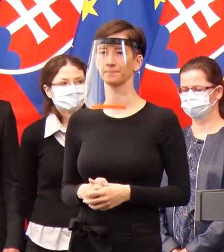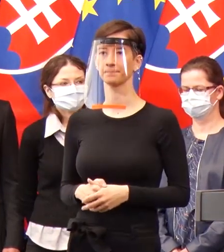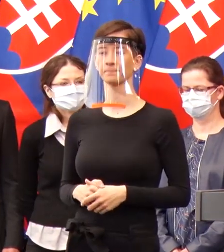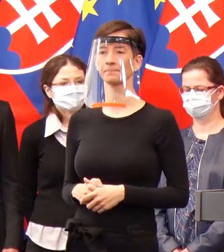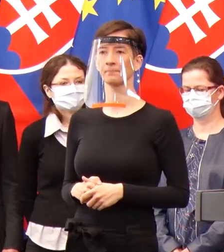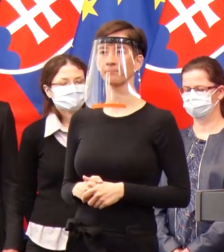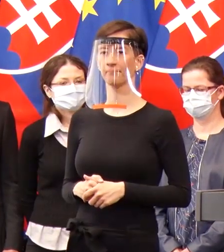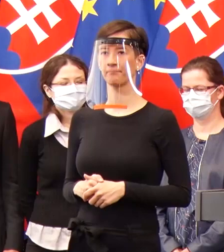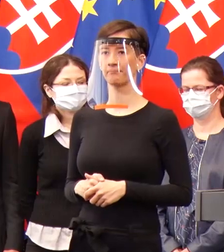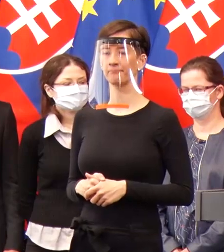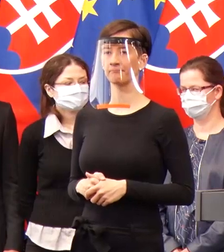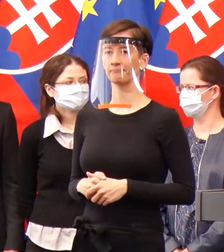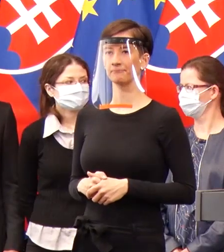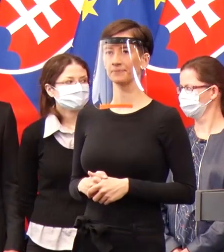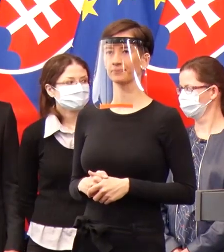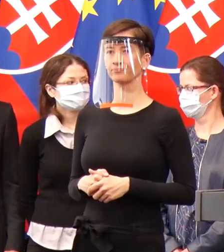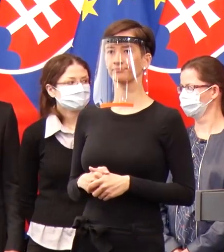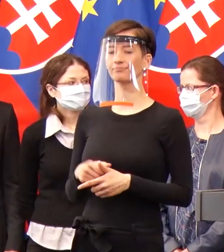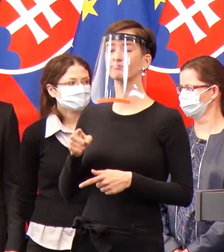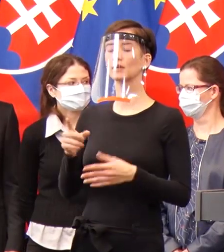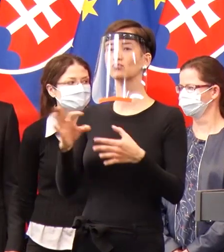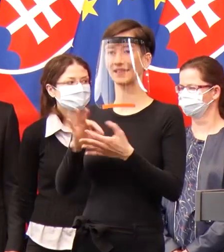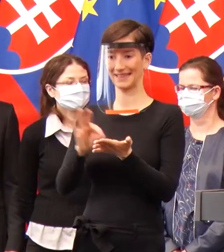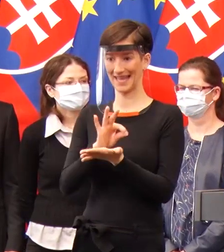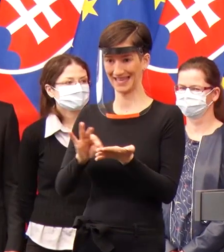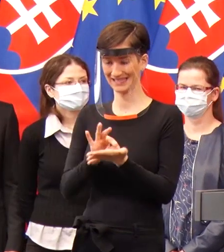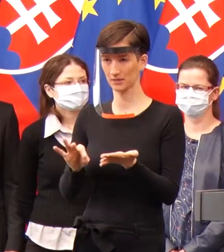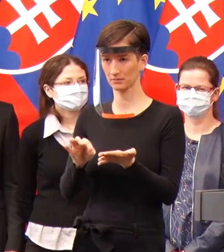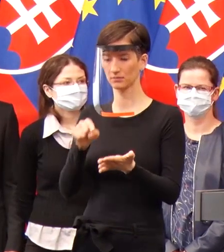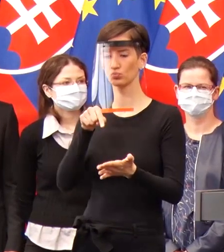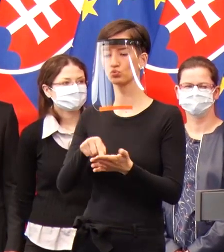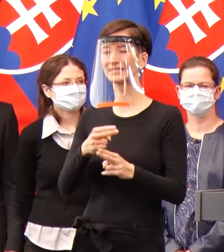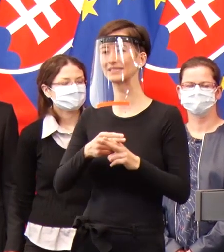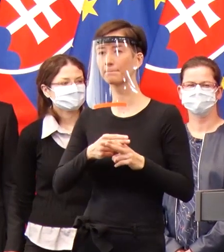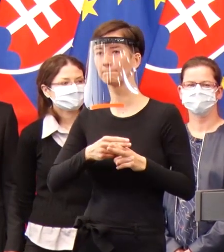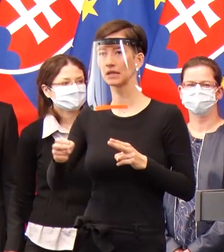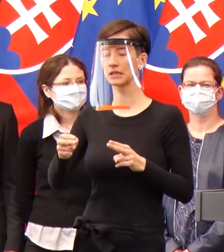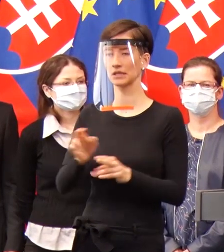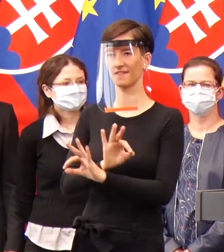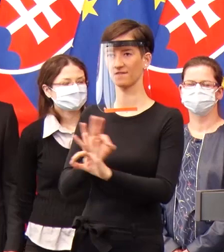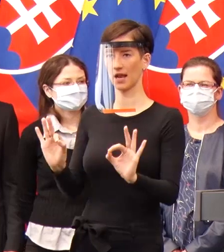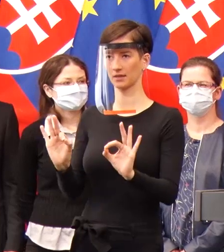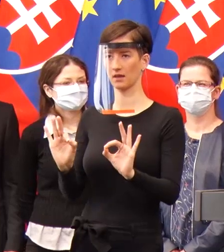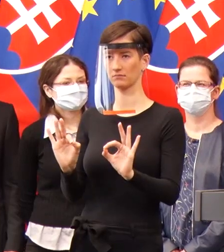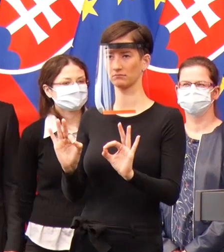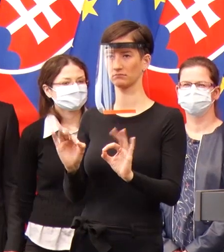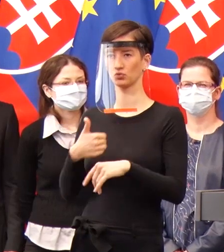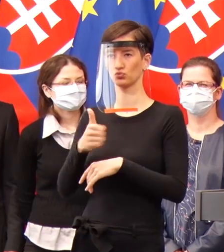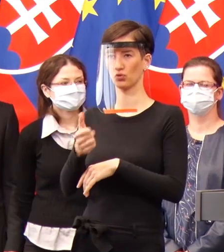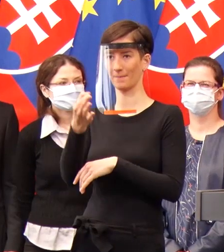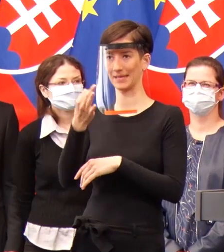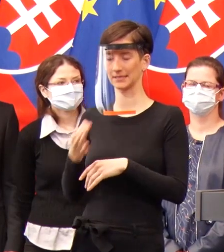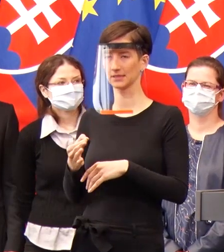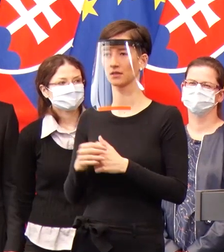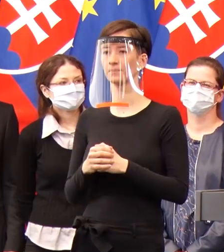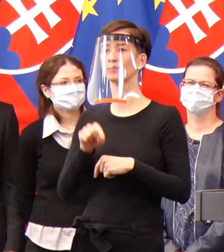Každý test, ktorý sa používa na diagnostiku, musí spĺňať vysoké kvalitatívne kritéria, aby boli tieto kritéria